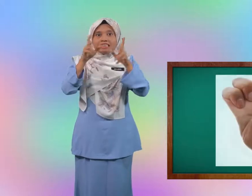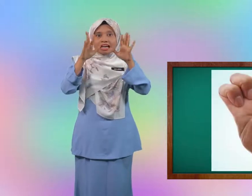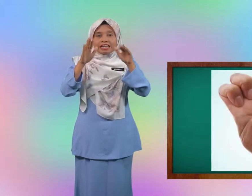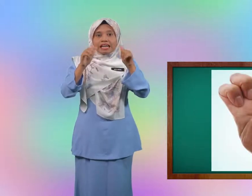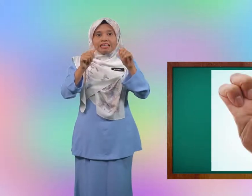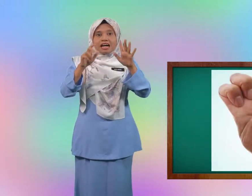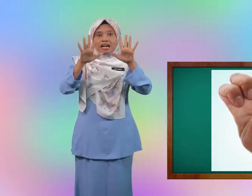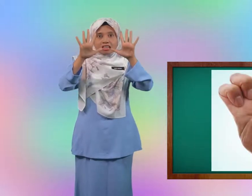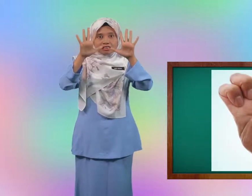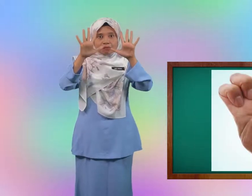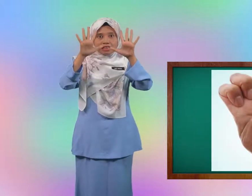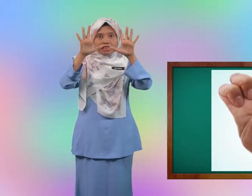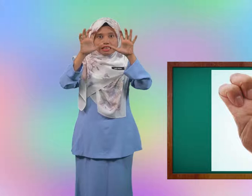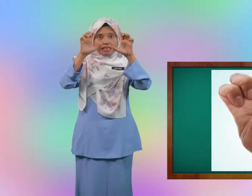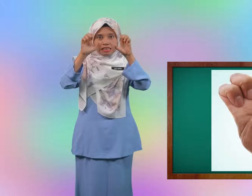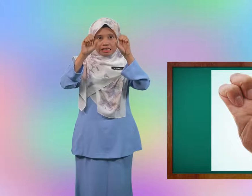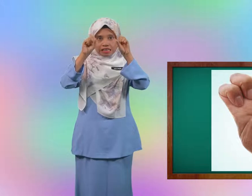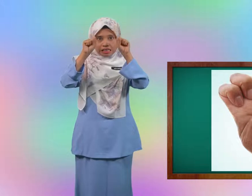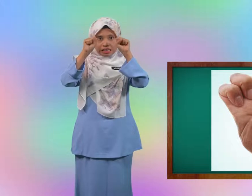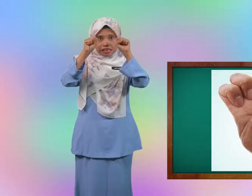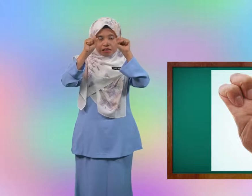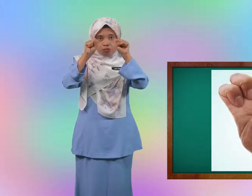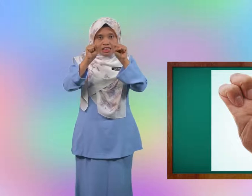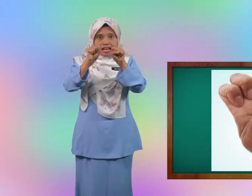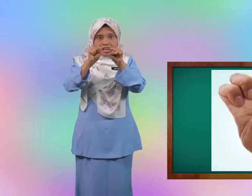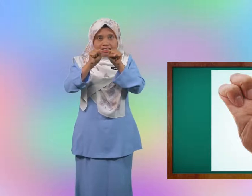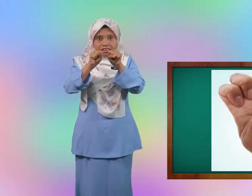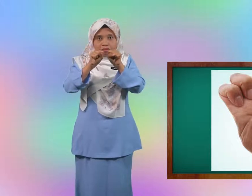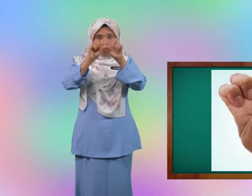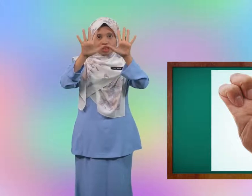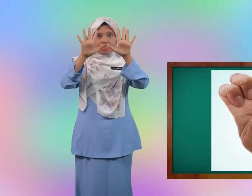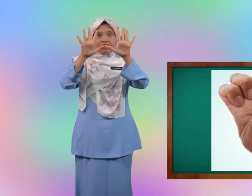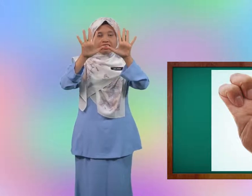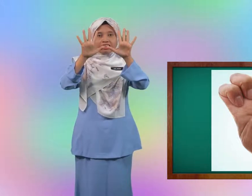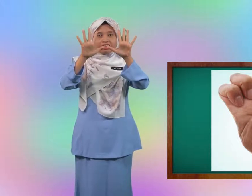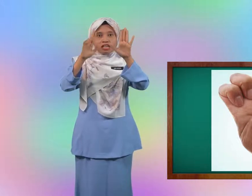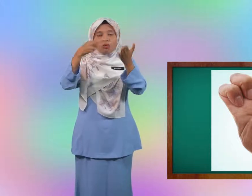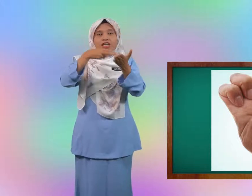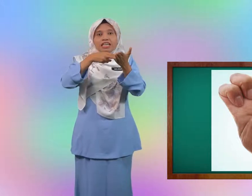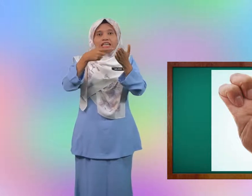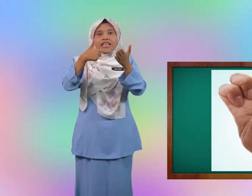jari anda seperti ini. Kemudian buka. Ulang lagi.